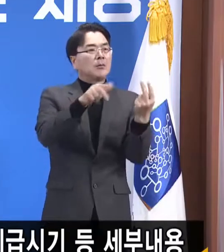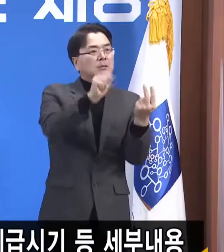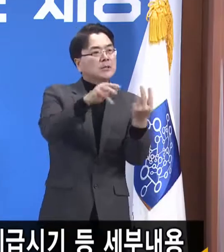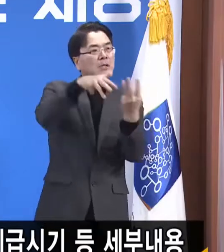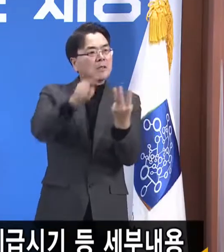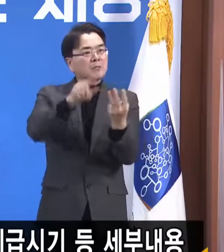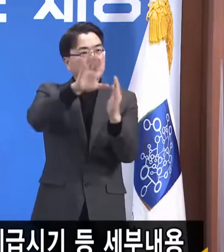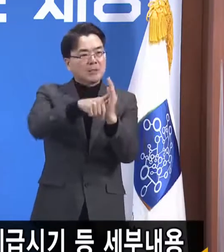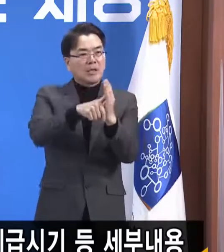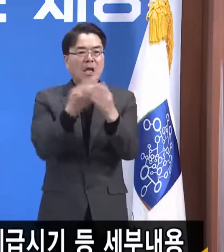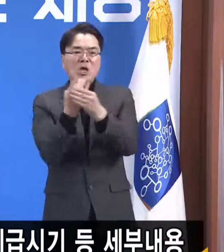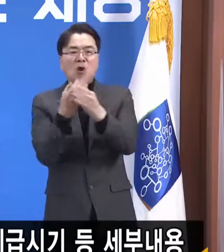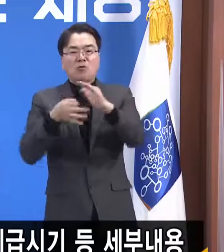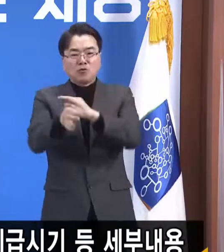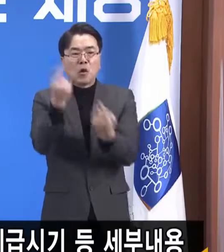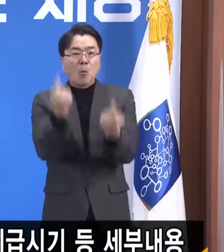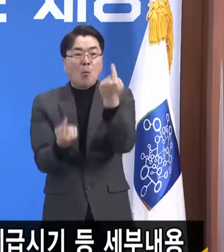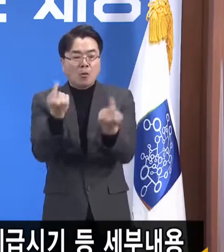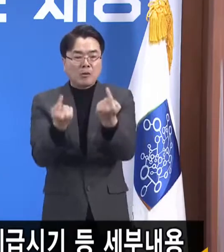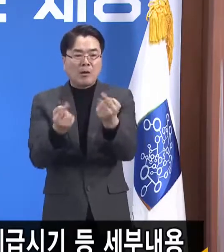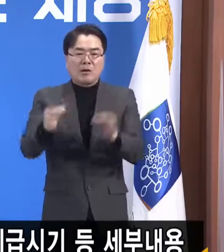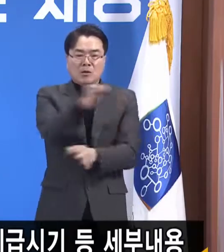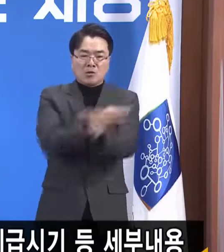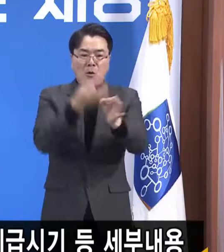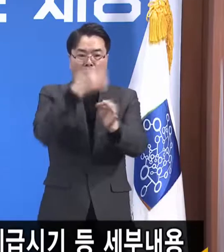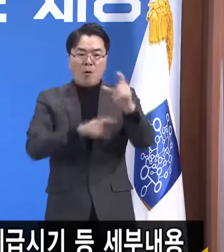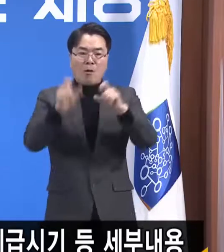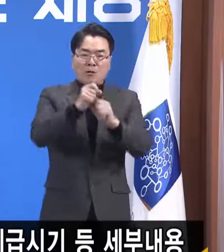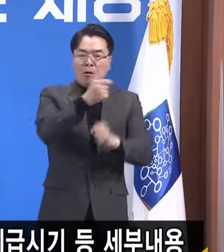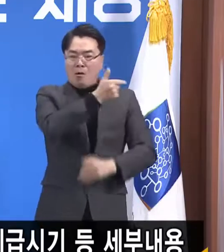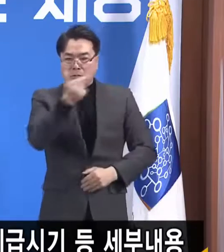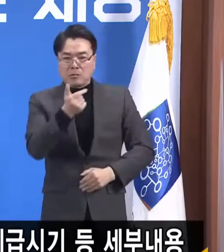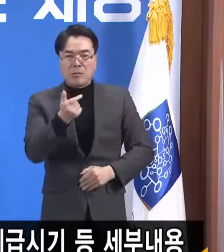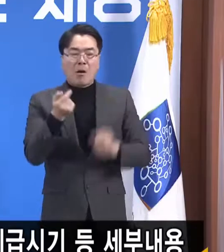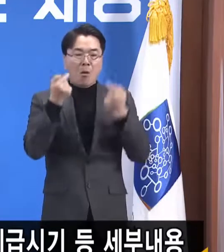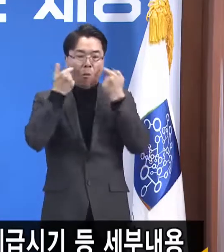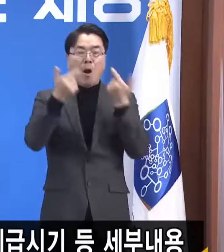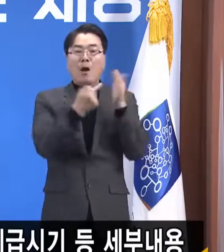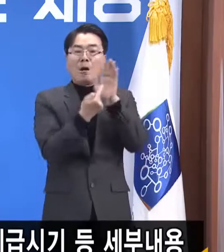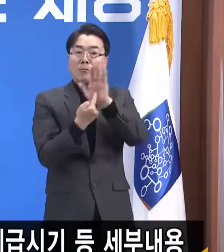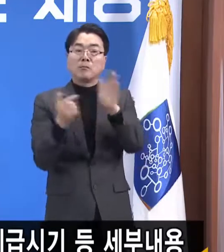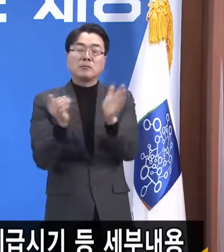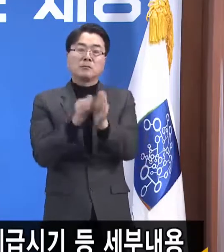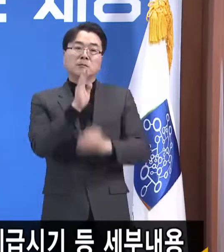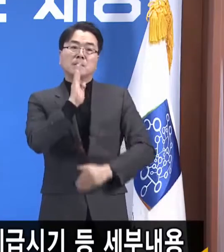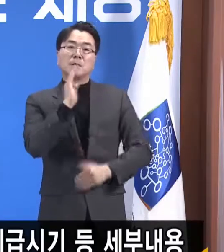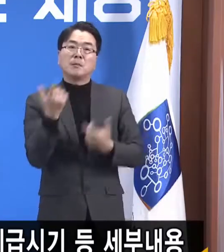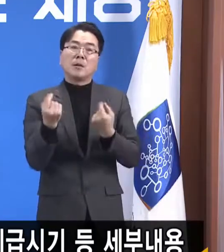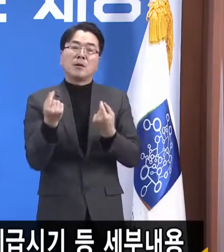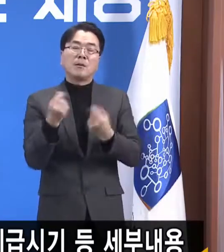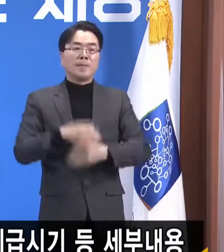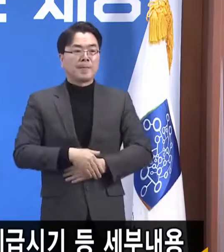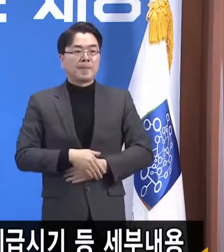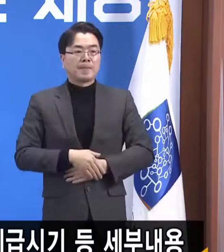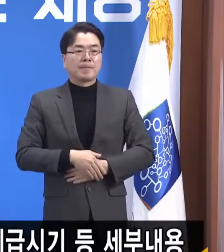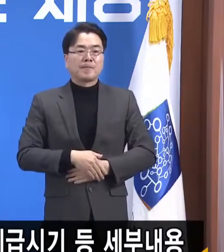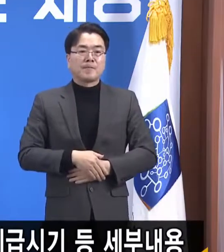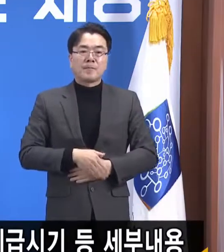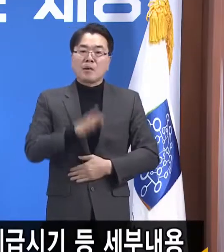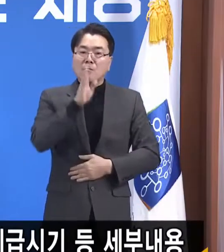선별현금지원부라도 경제 효과가 매우 크다는 것이 명백하게 드러났습니다. 현장의